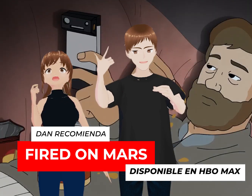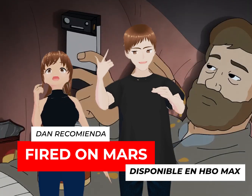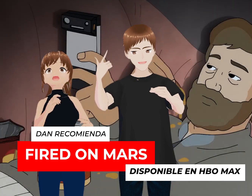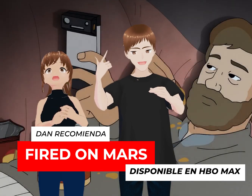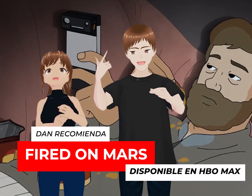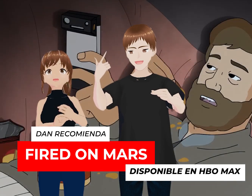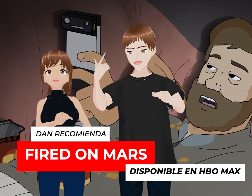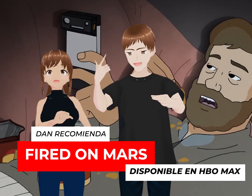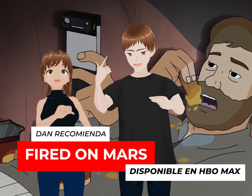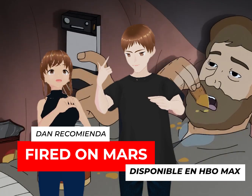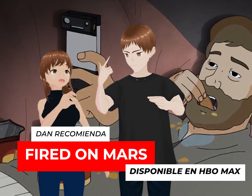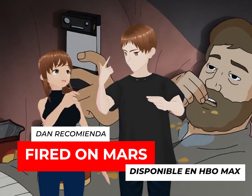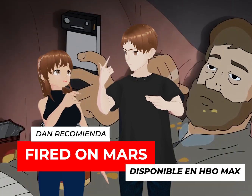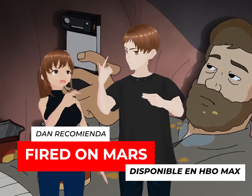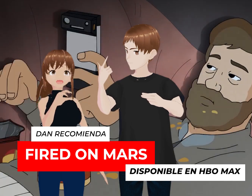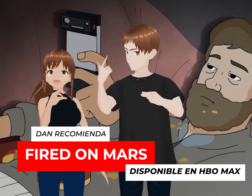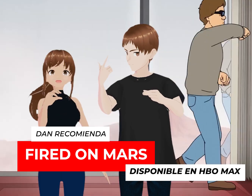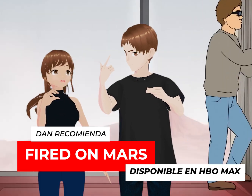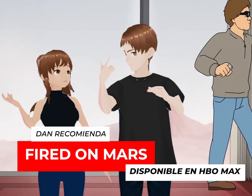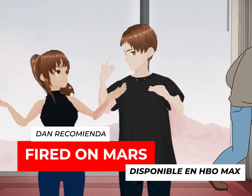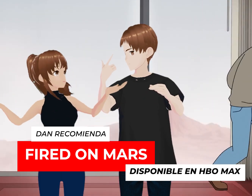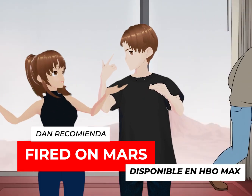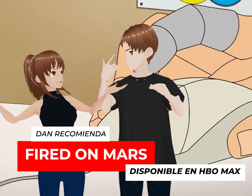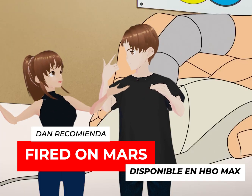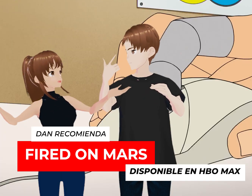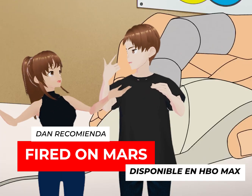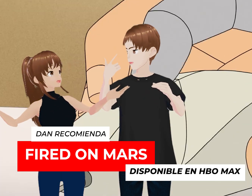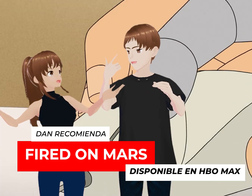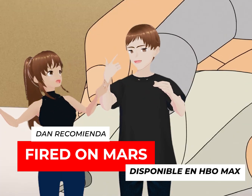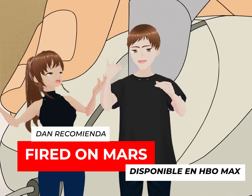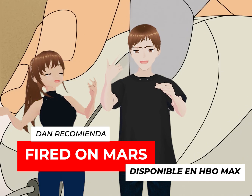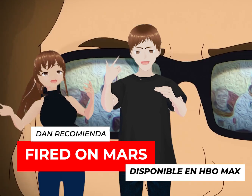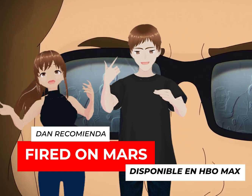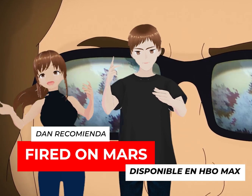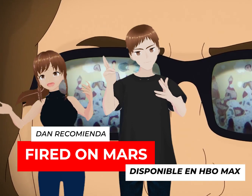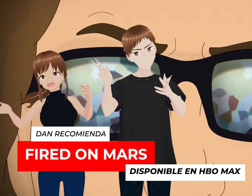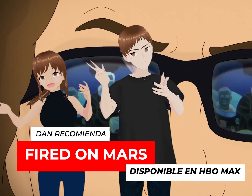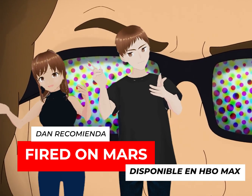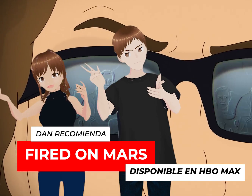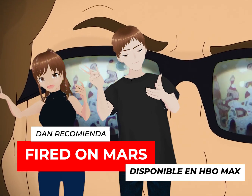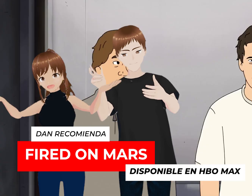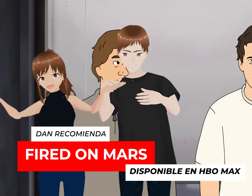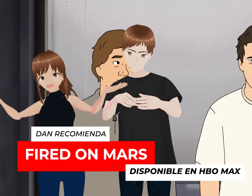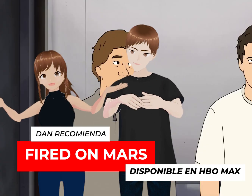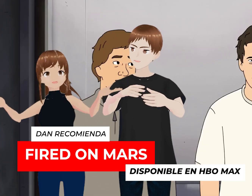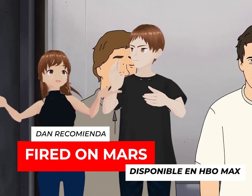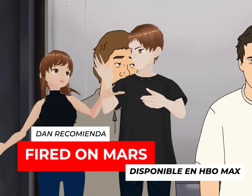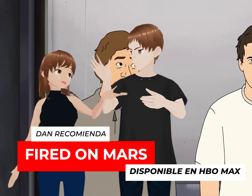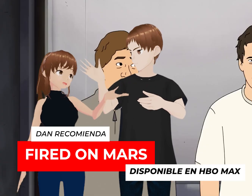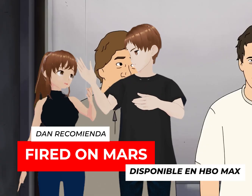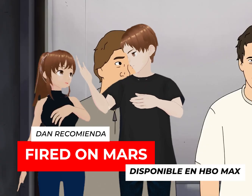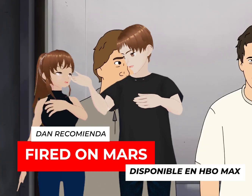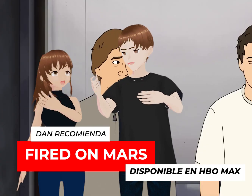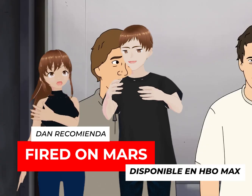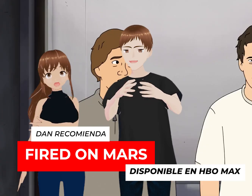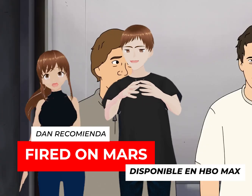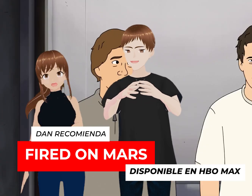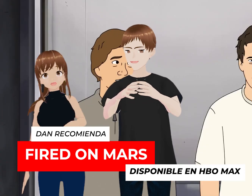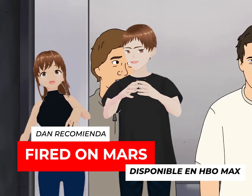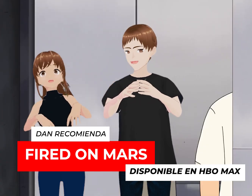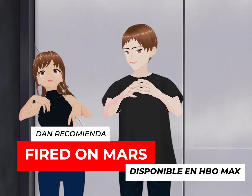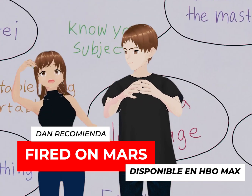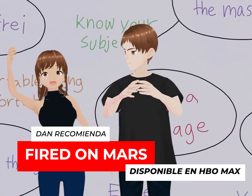Otro de construcción. ¿Cuál? Panadero. Ok. O sea, alguien que haga comida. Ok, ok.